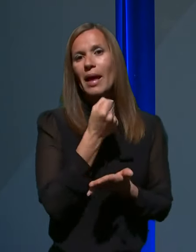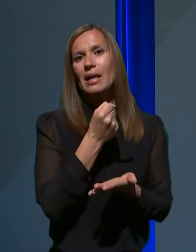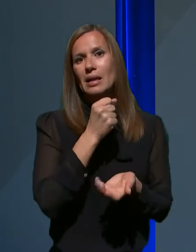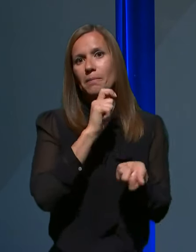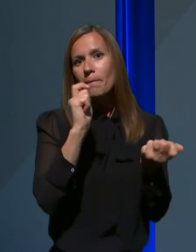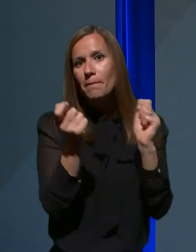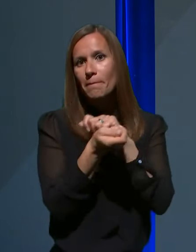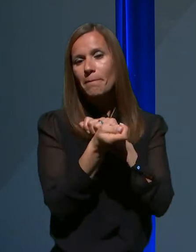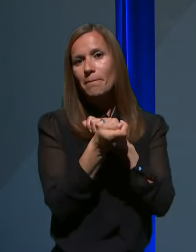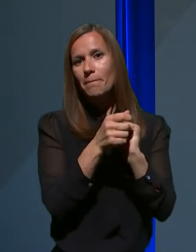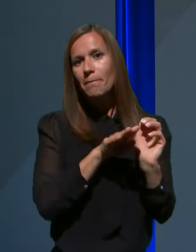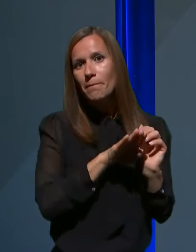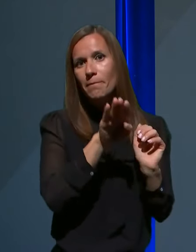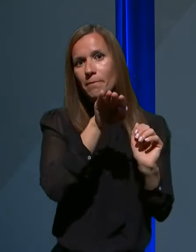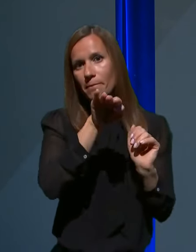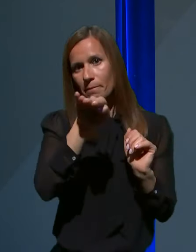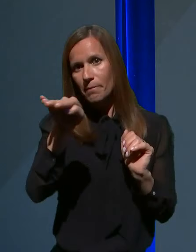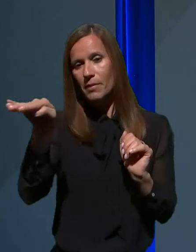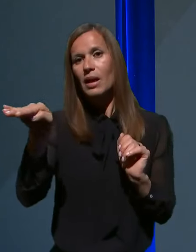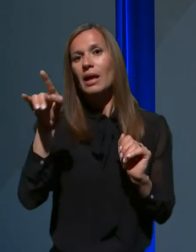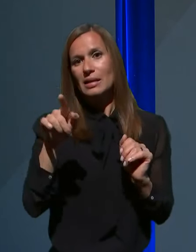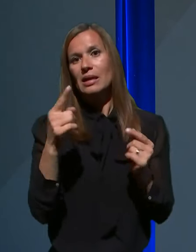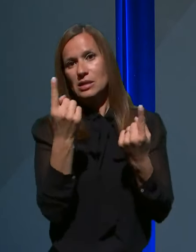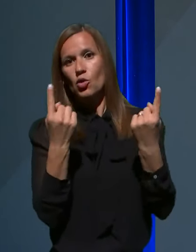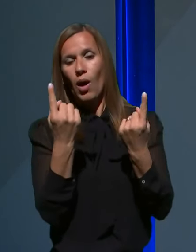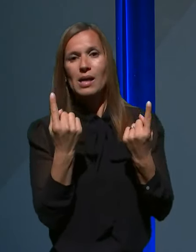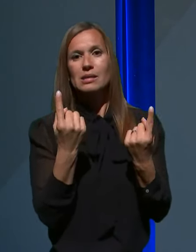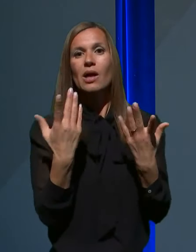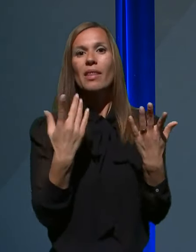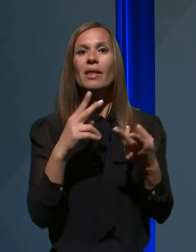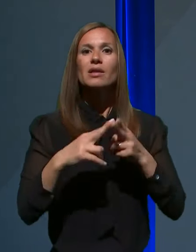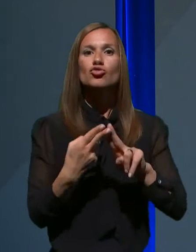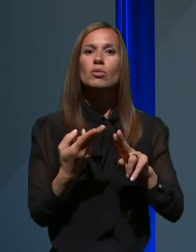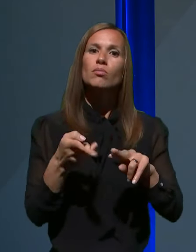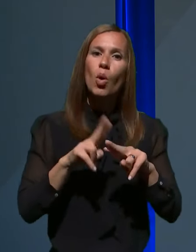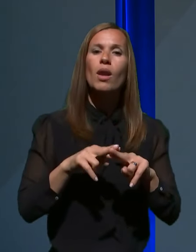in na ta način sveda razmere na nek način stabilizirati.